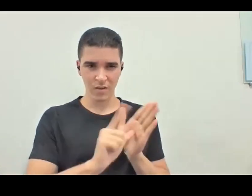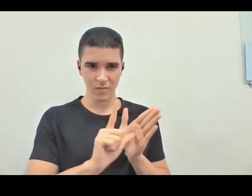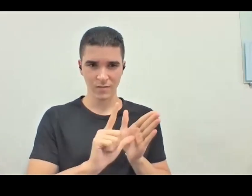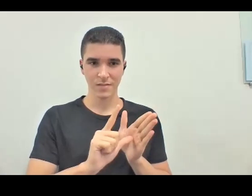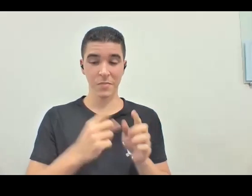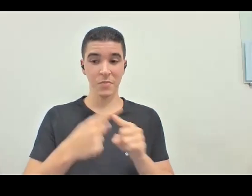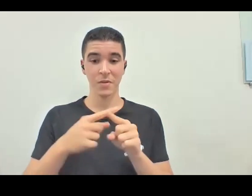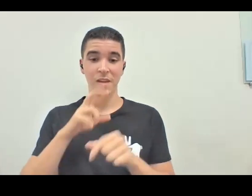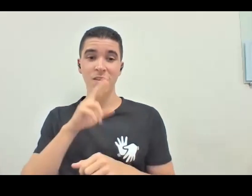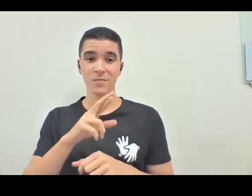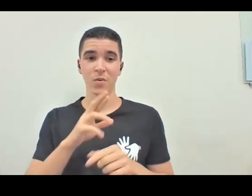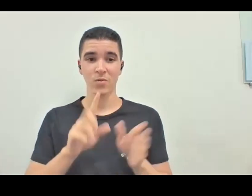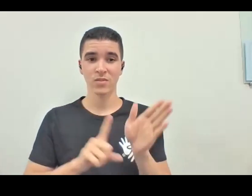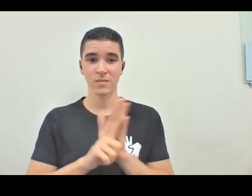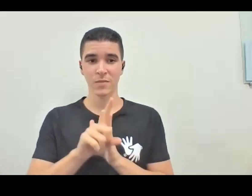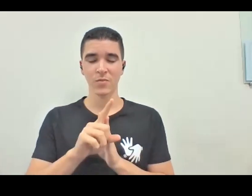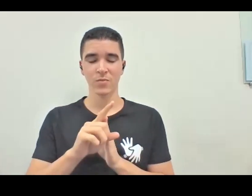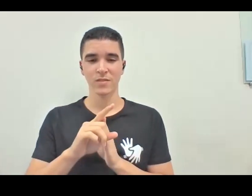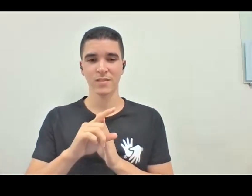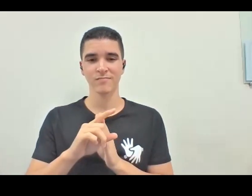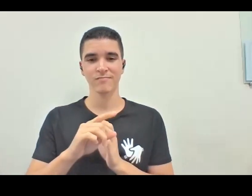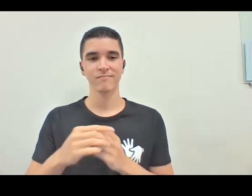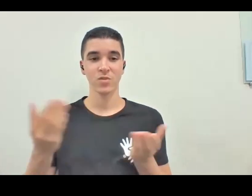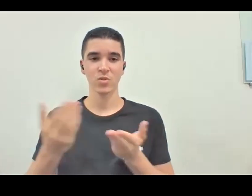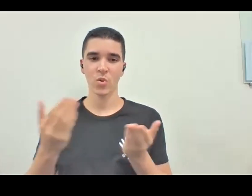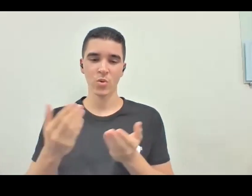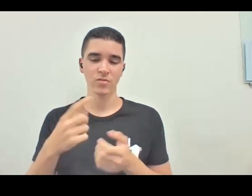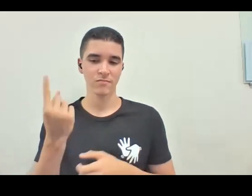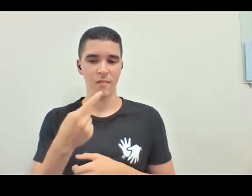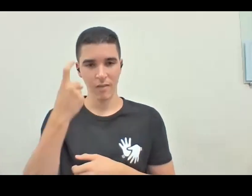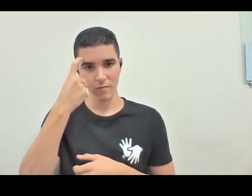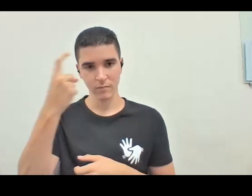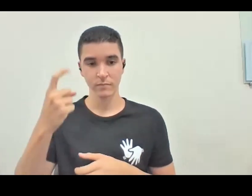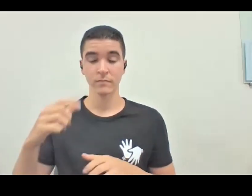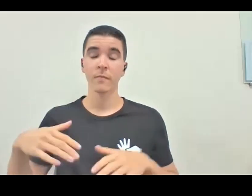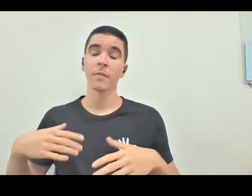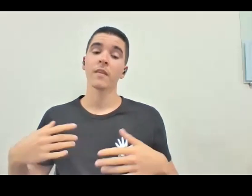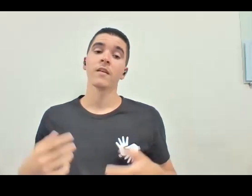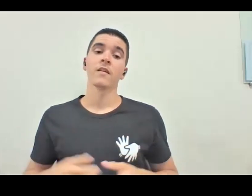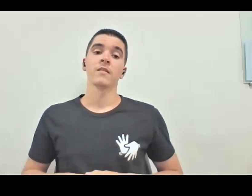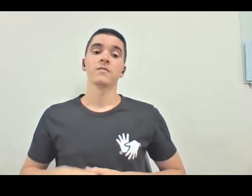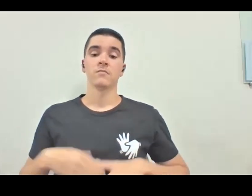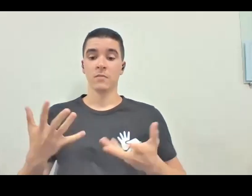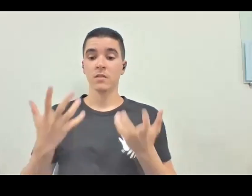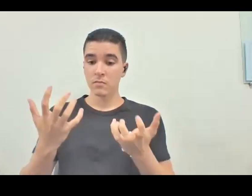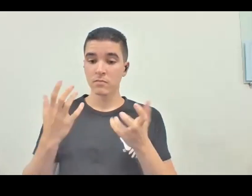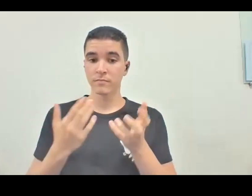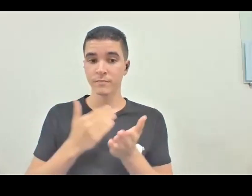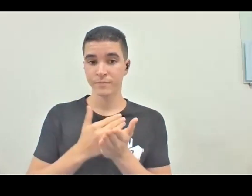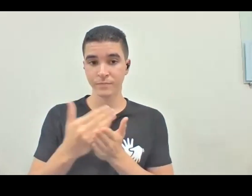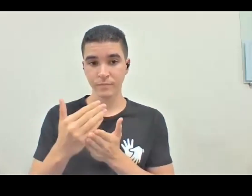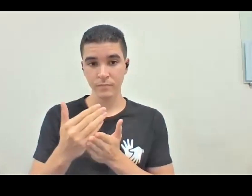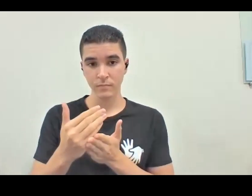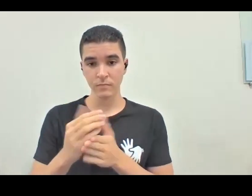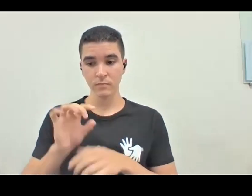o que a gente tava pensando. exato. Sim, então eu queria começar, é, só